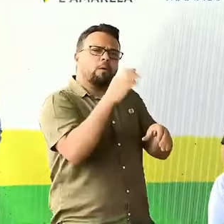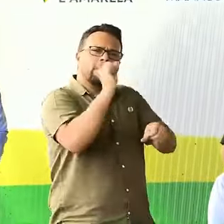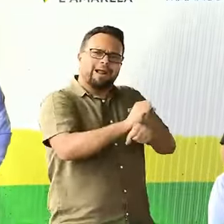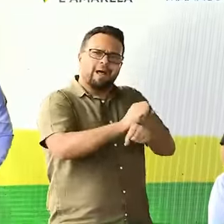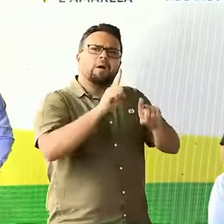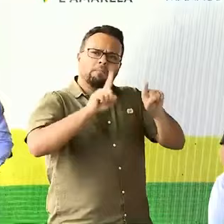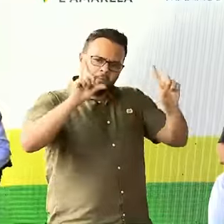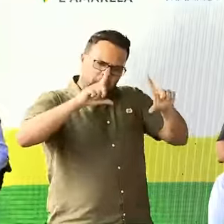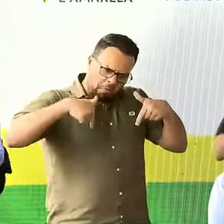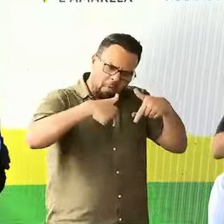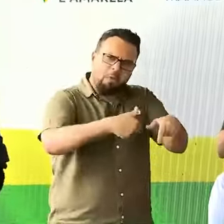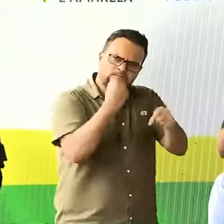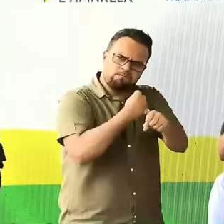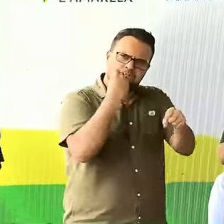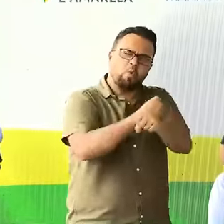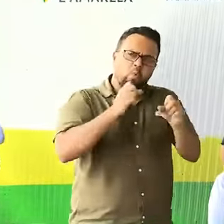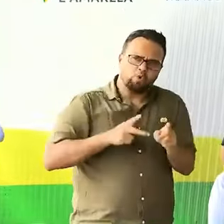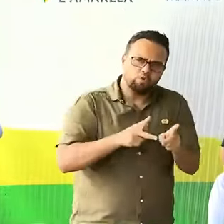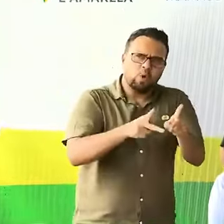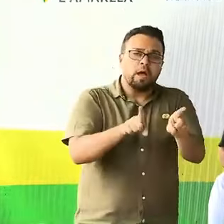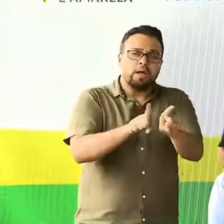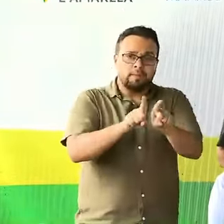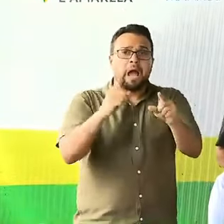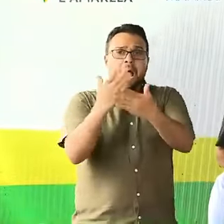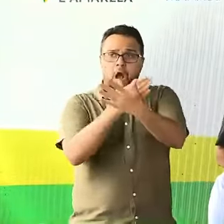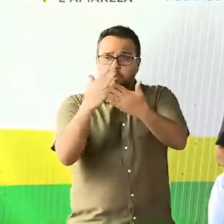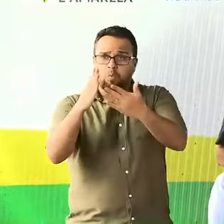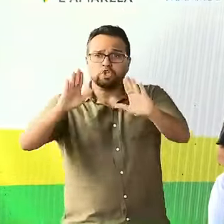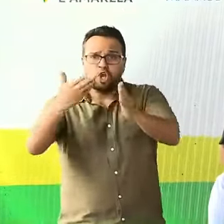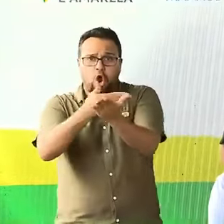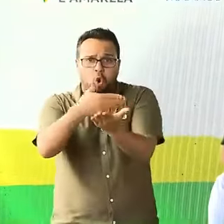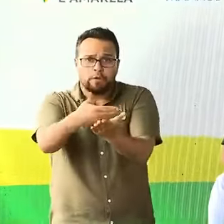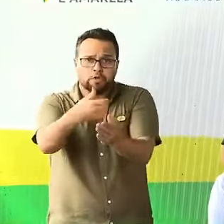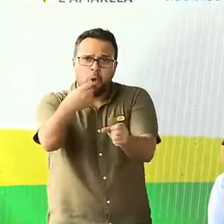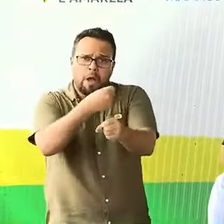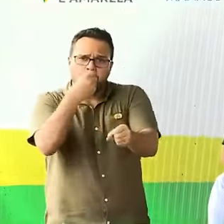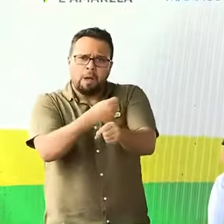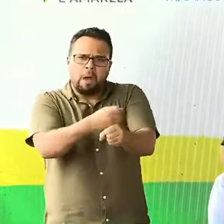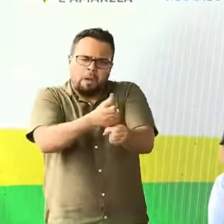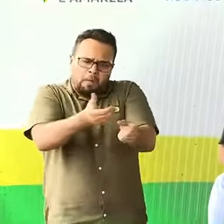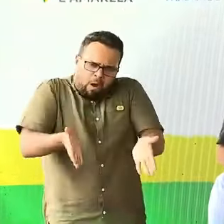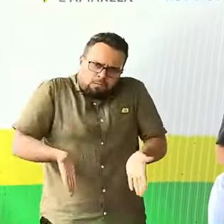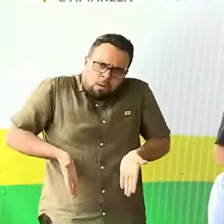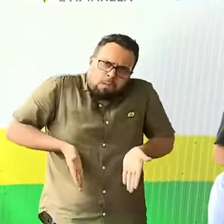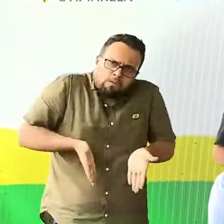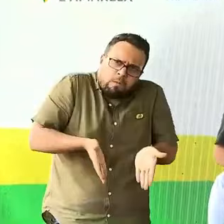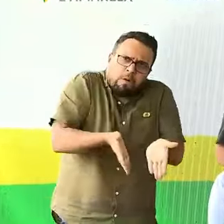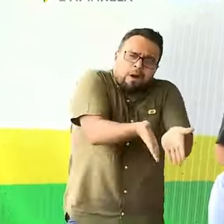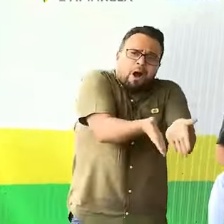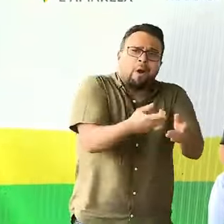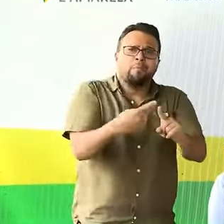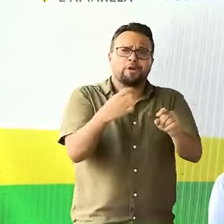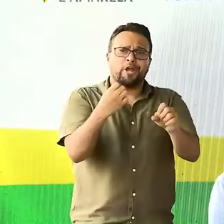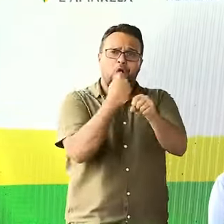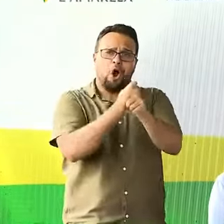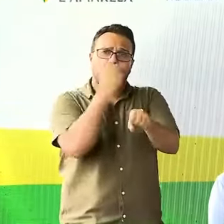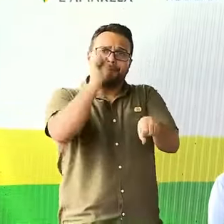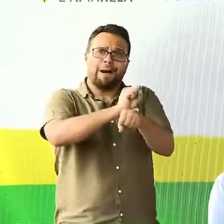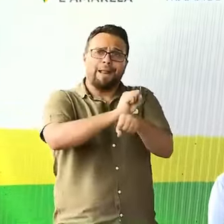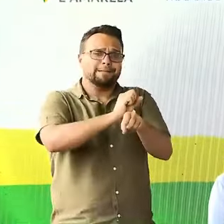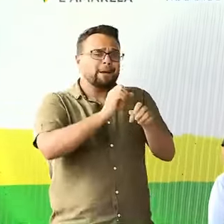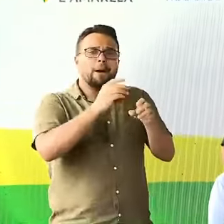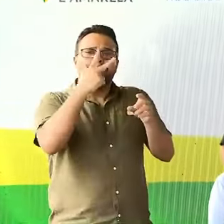Impulsionar aquelas que estavam sendo tocadas lentamente. Porque obra parada é prejuízo.